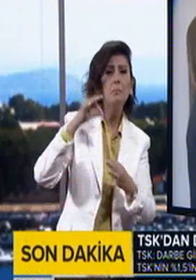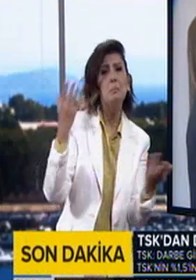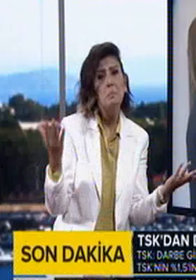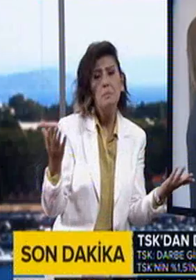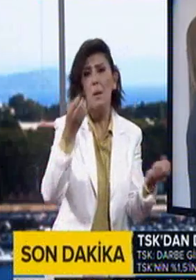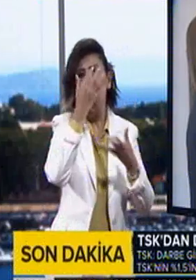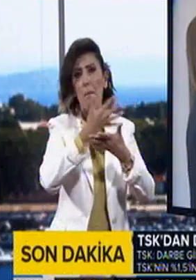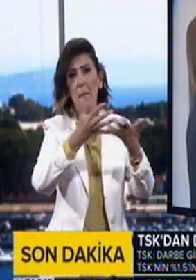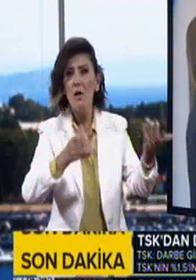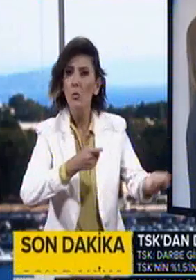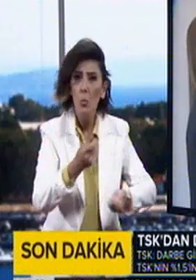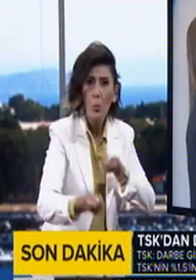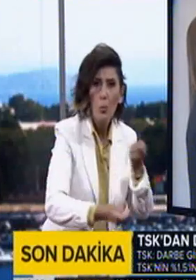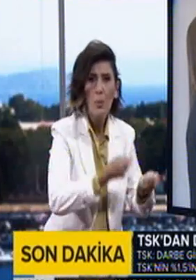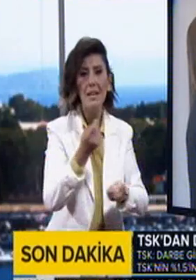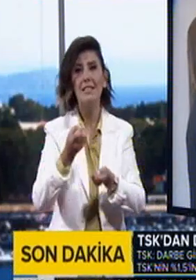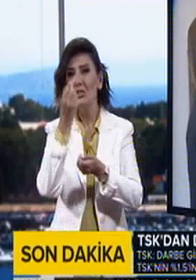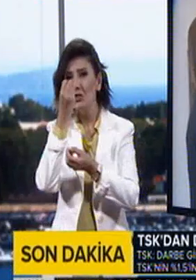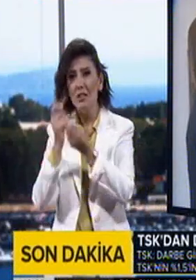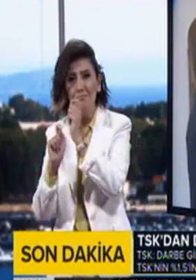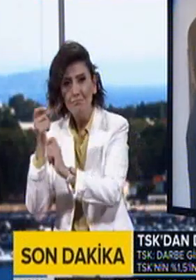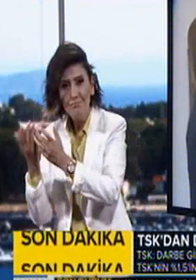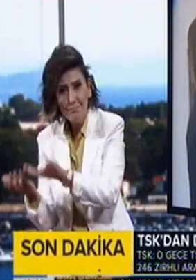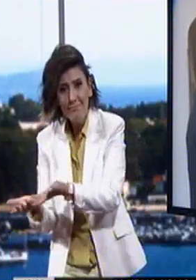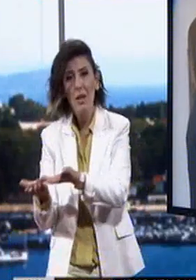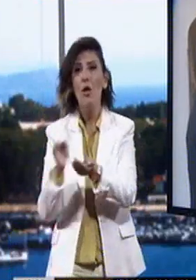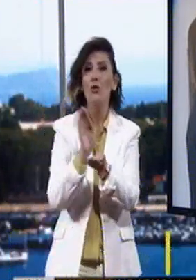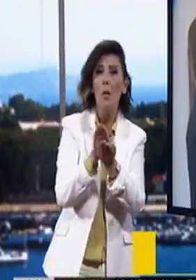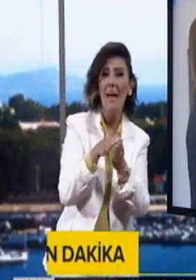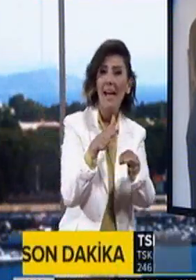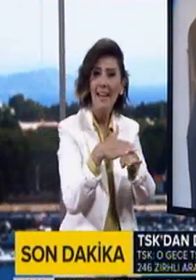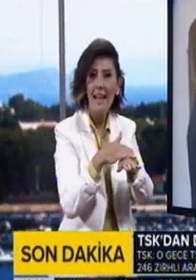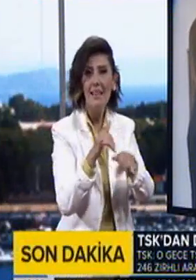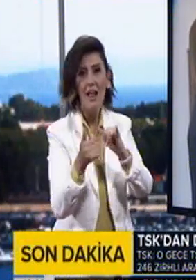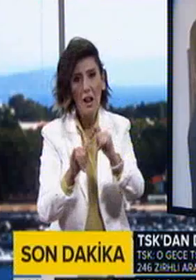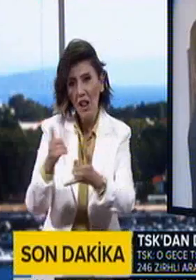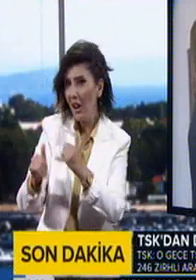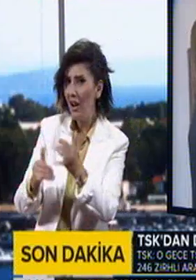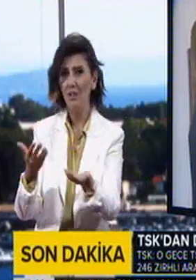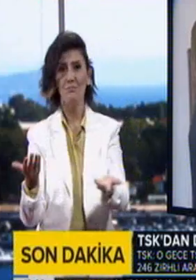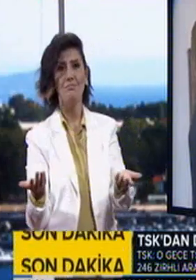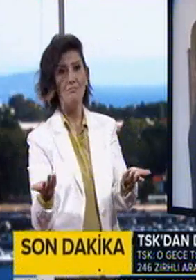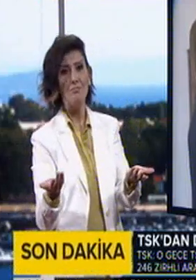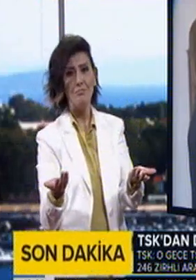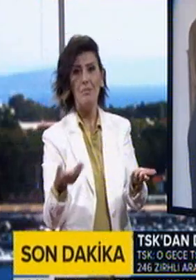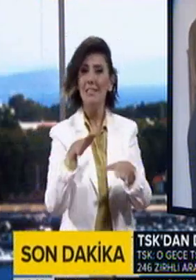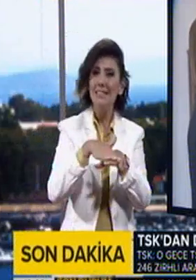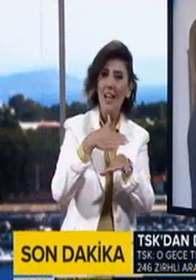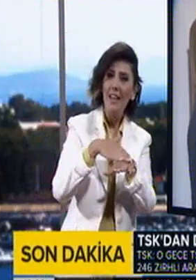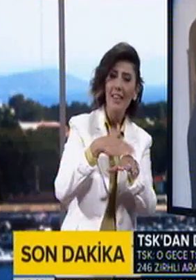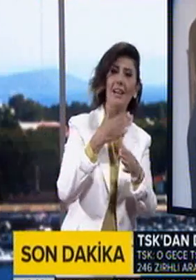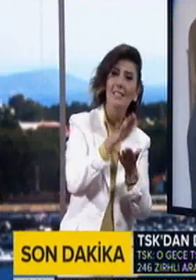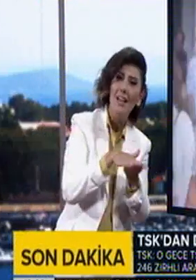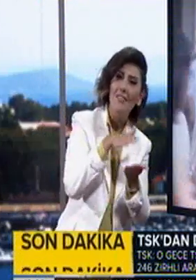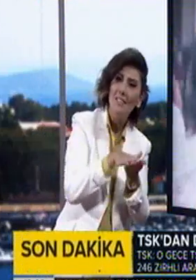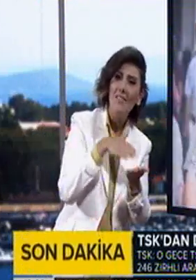bahçeyle uğraşır, birisi saksıyla uğraşır, birisi köpeği vardır, birisinin kendisi vardır. Kendisini alıp onun sevmesi bile